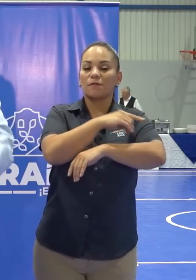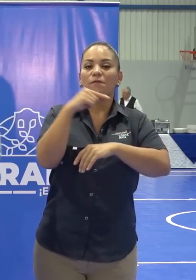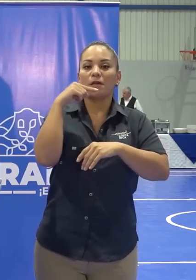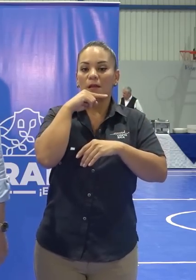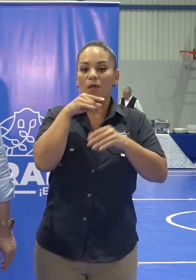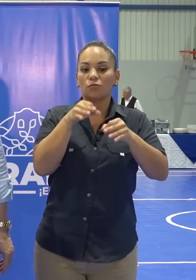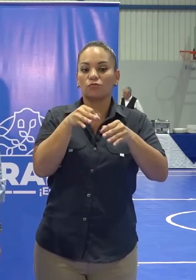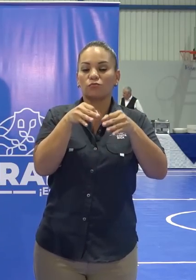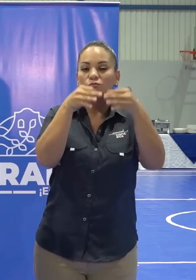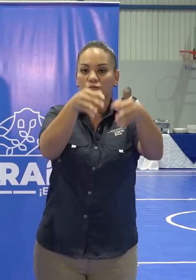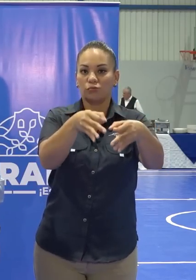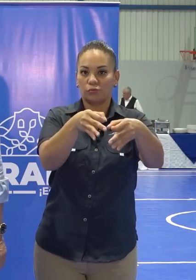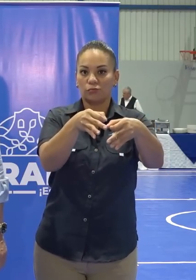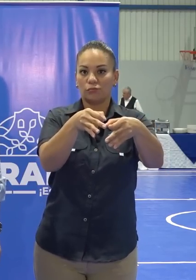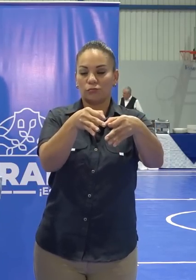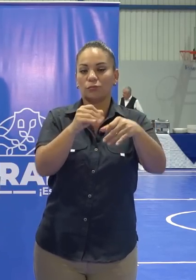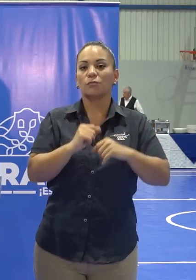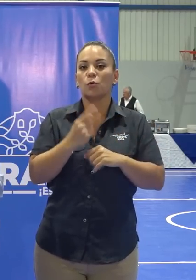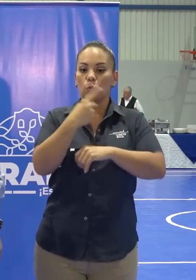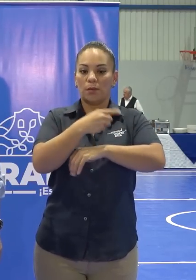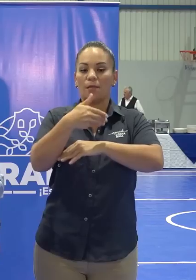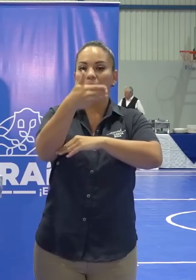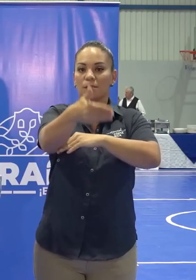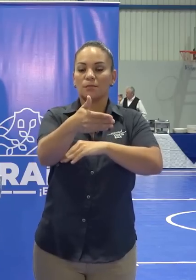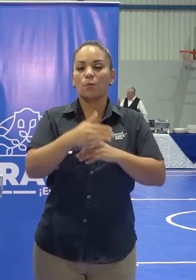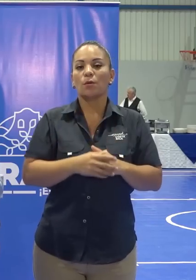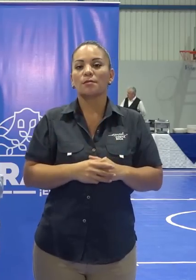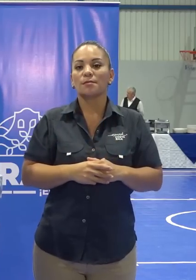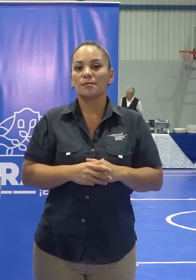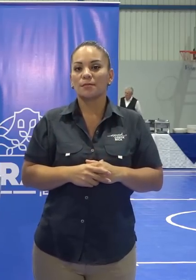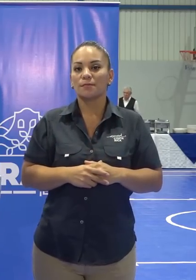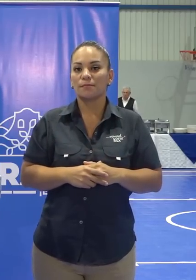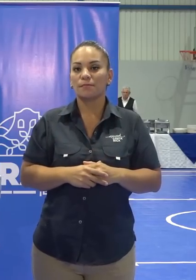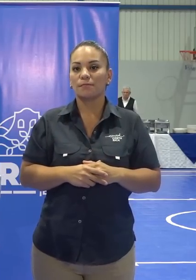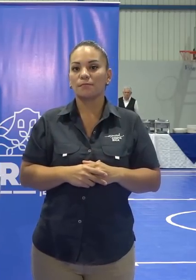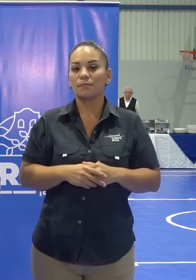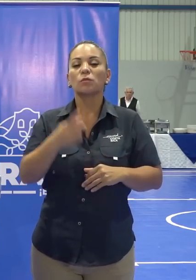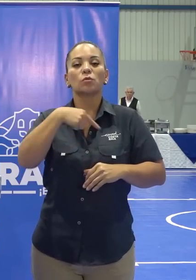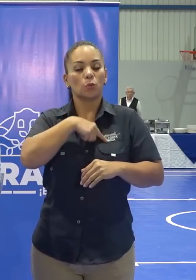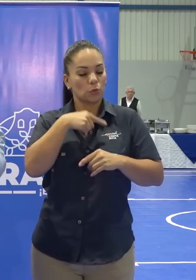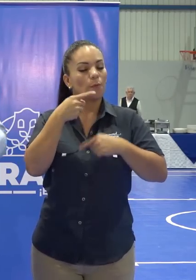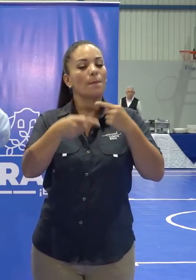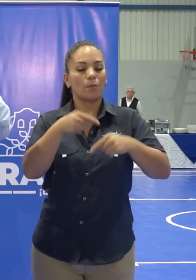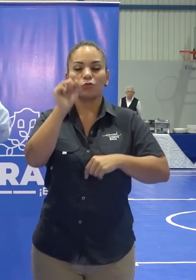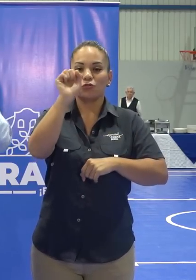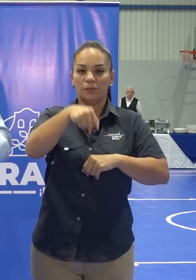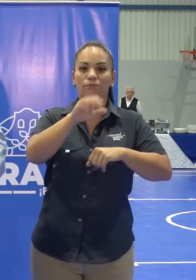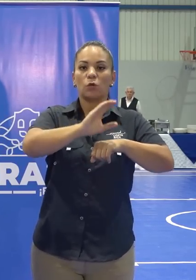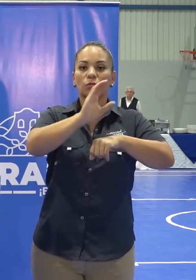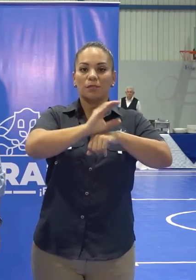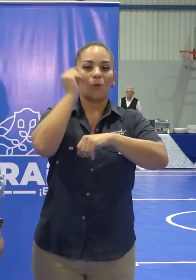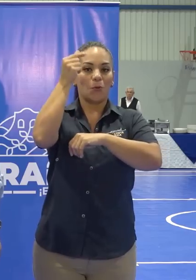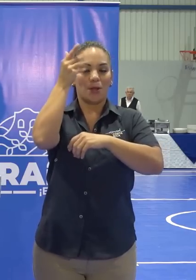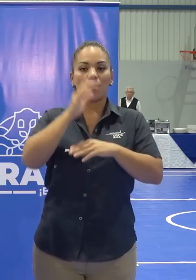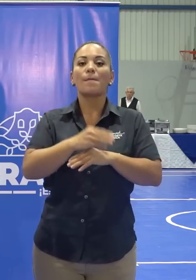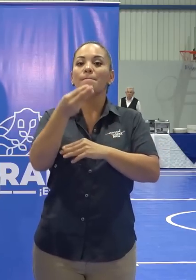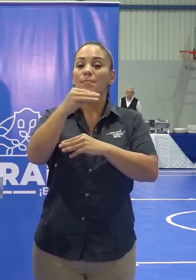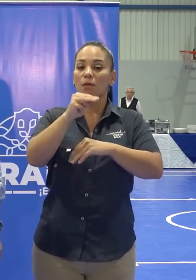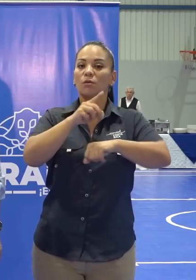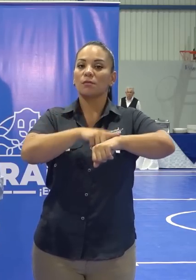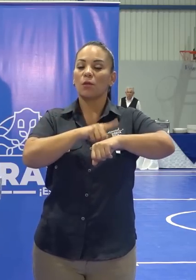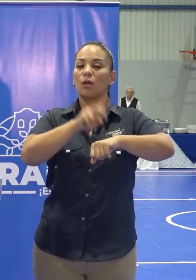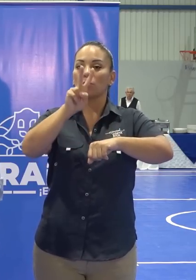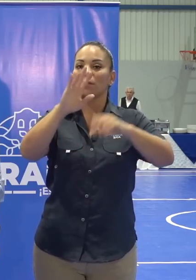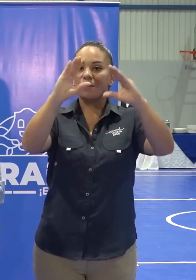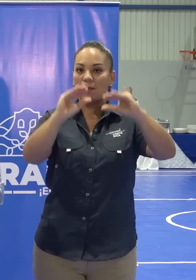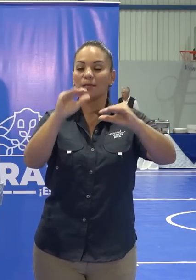siguiente día hábil, ¿verdad? Entonces tendremos Consejo de Gobierno, el miércoles lo vamos a tener a las dos